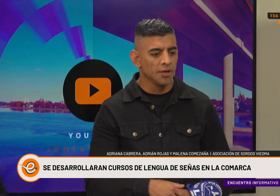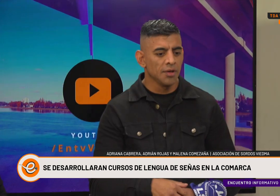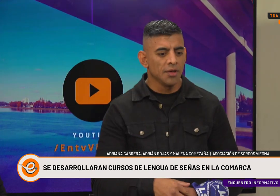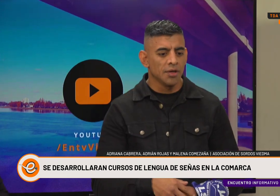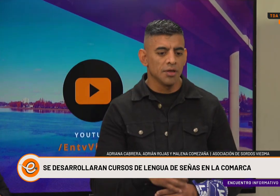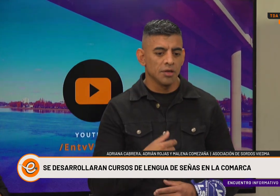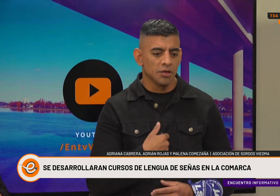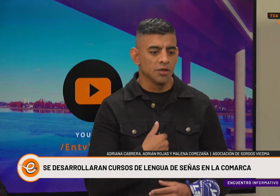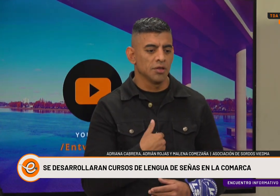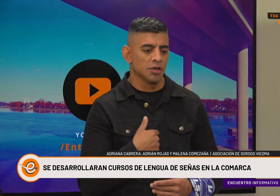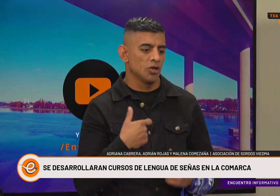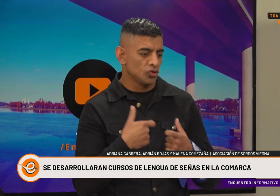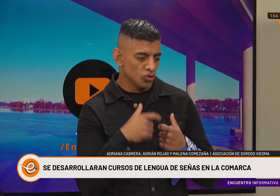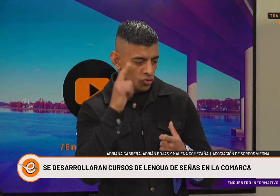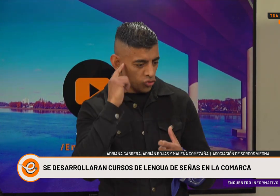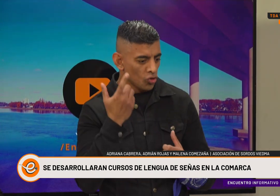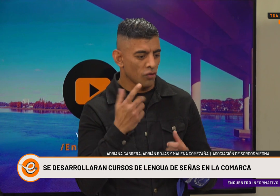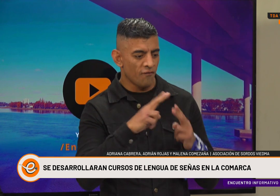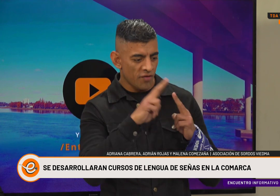Adrián Rojas, su apellido es Rojas.